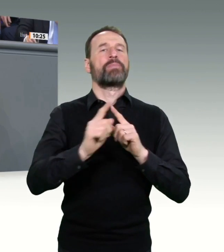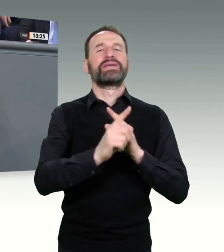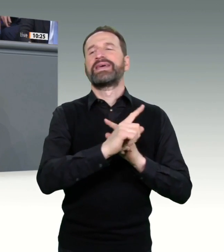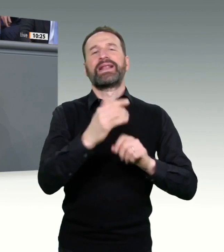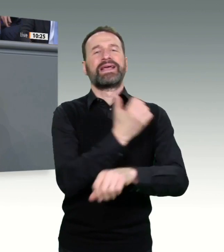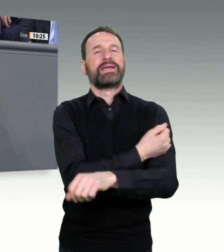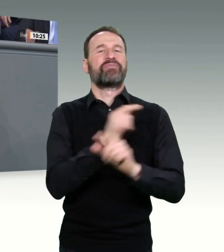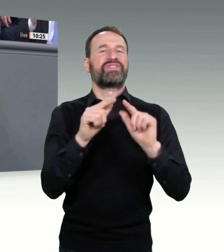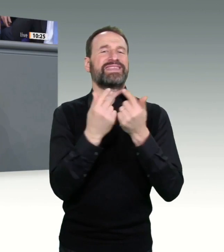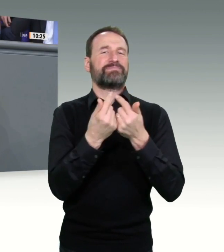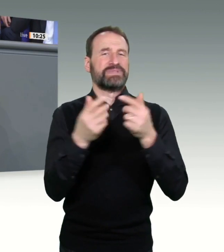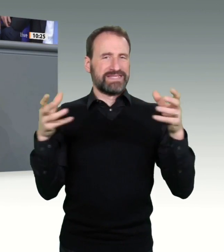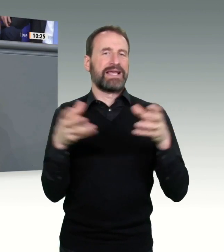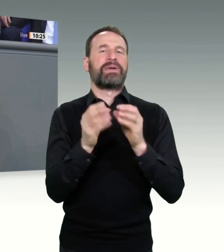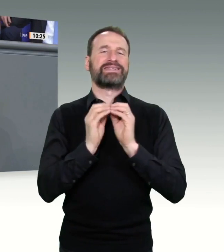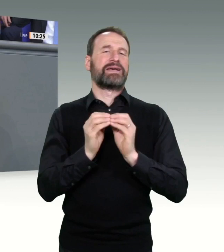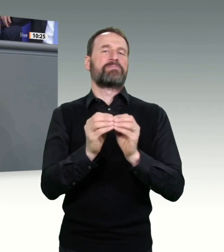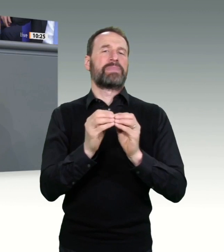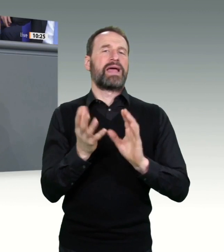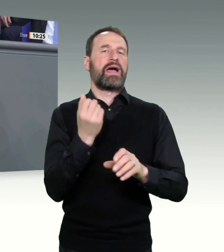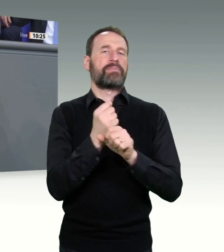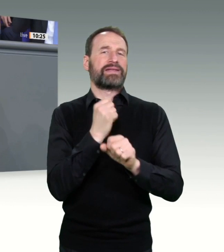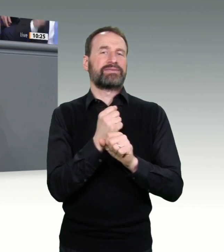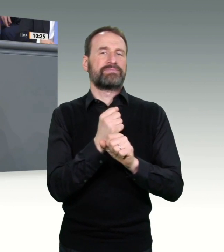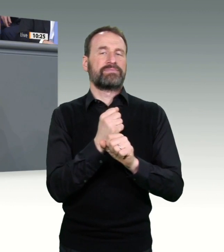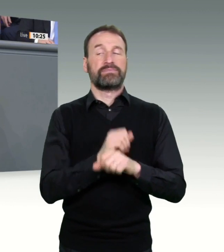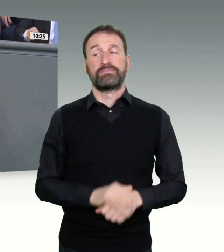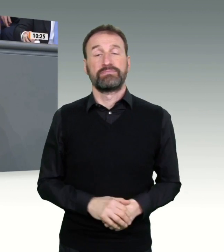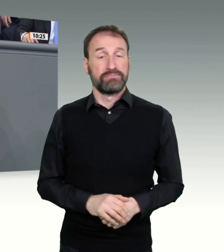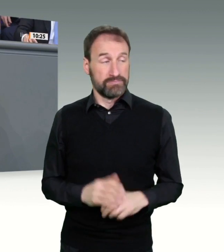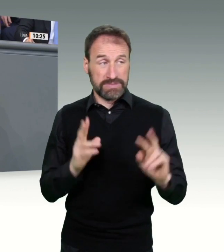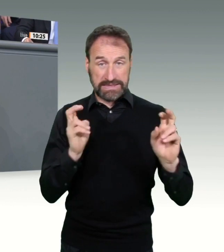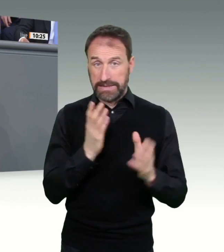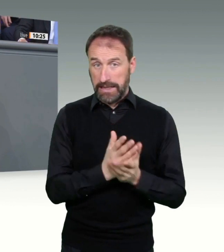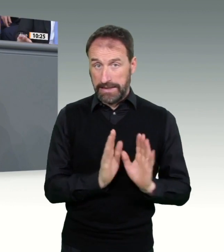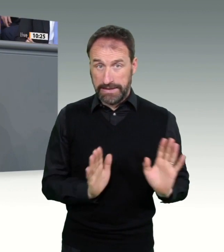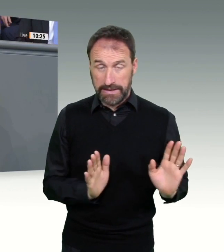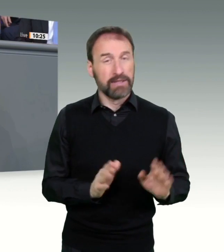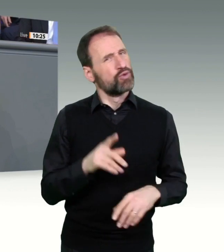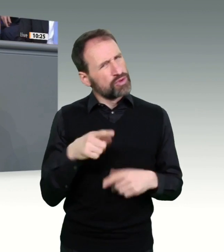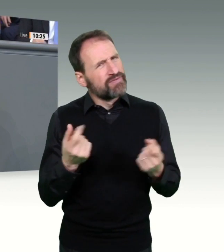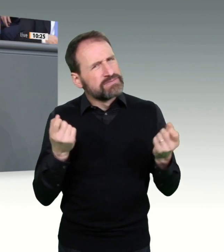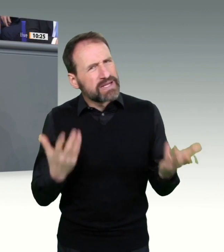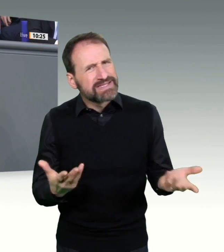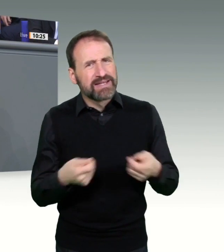Bundesländer wollten dann doch lieber ihre eigenen Wege gehen. Jedes Bundesland für sich.